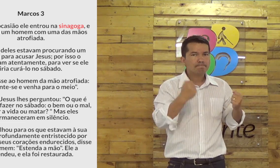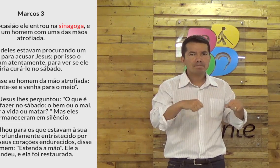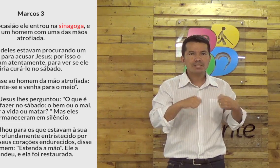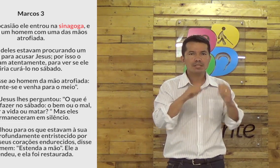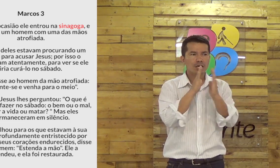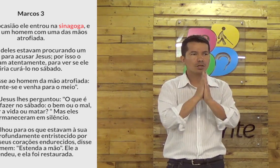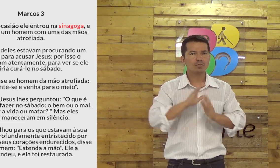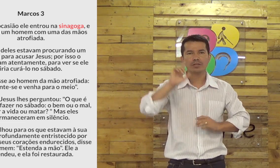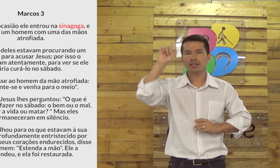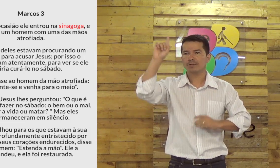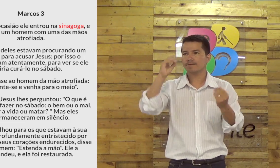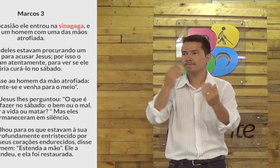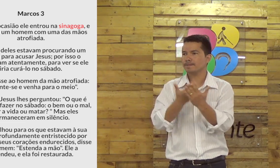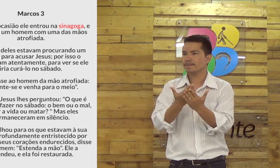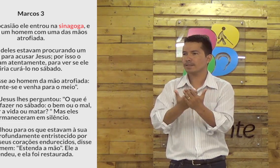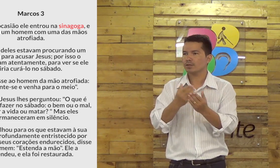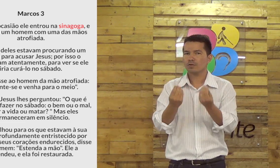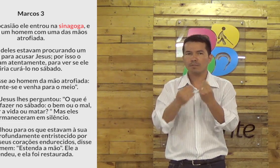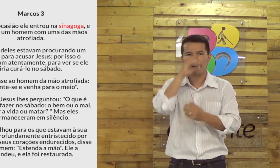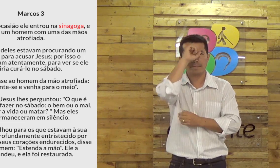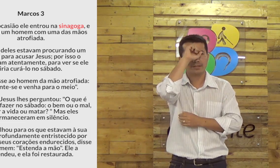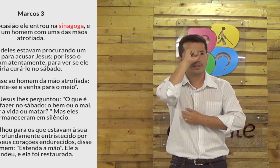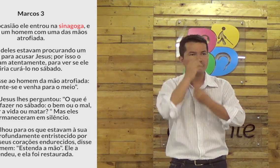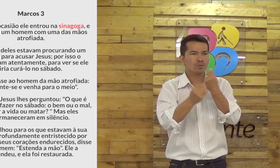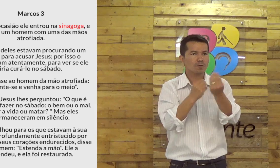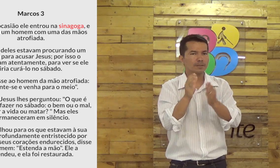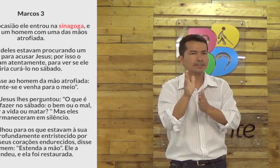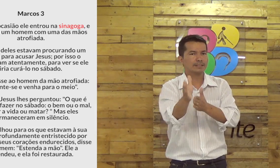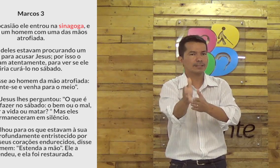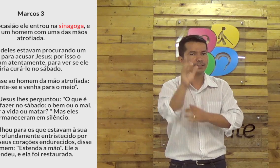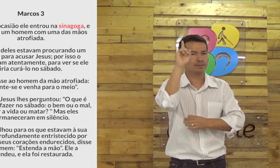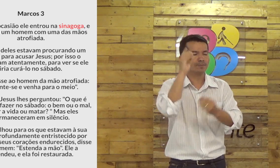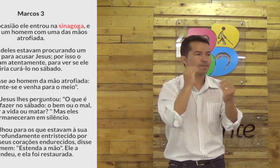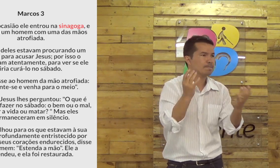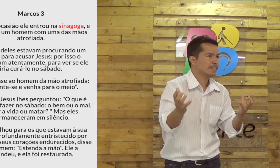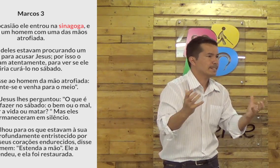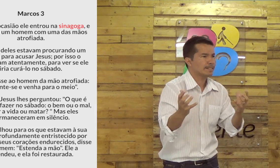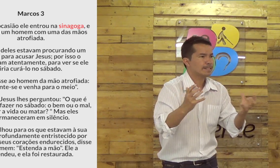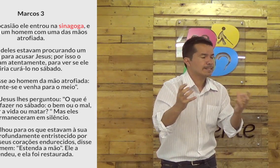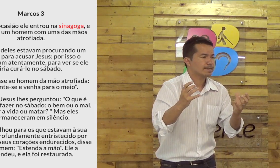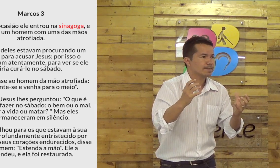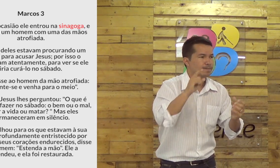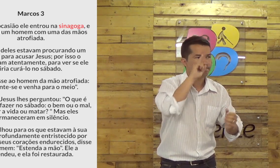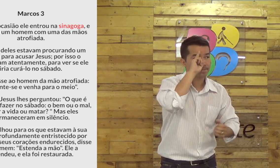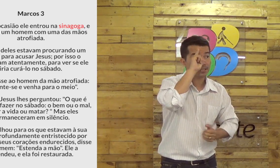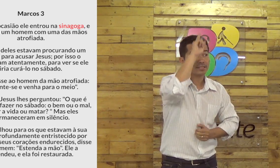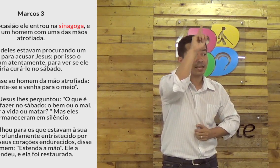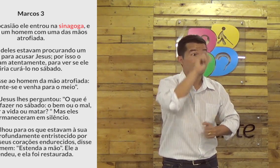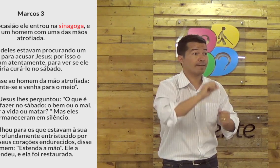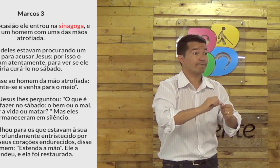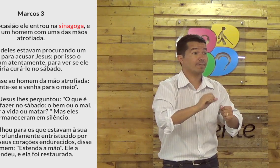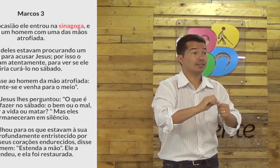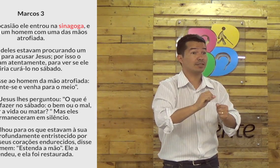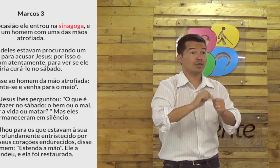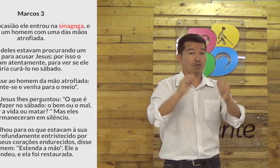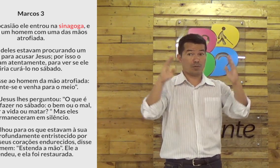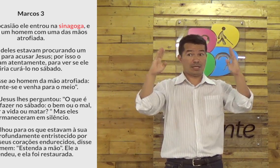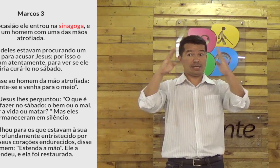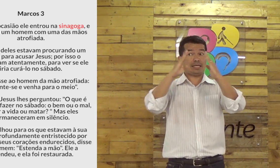Mas eles começaram a pensar, né? Porque eles precisavam de lugar para adorar a Deus. Eles precisavam continuar nesse caminho, seguindo a Deus. E,